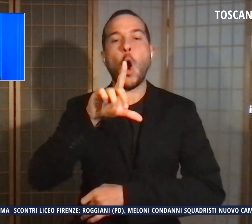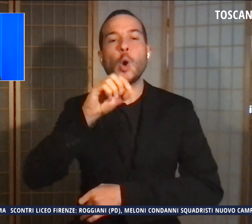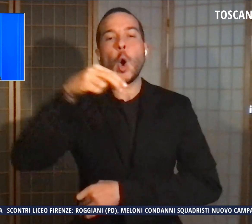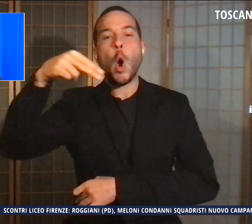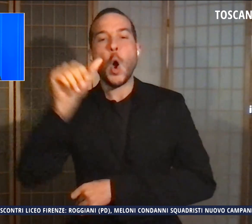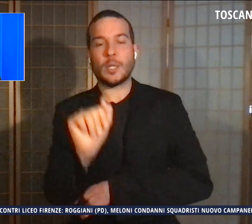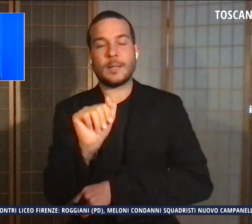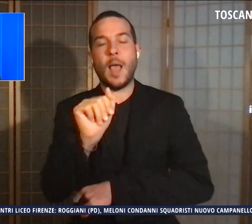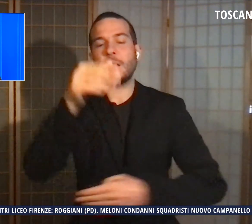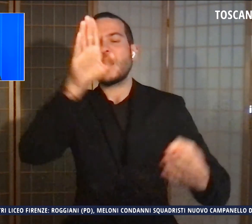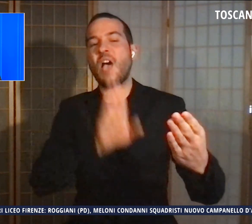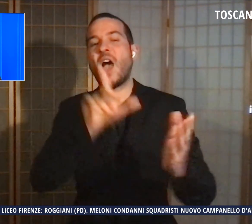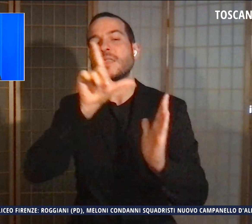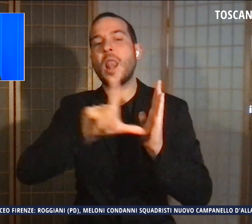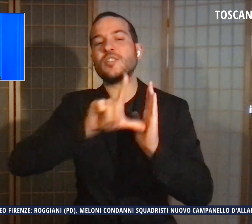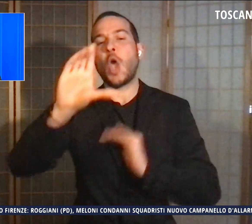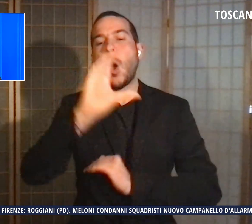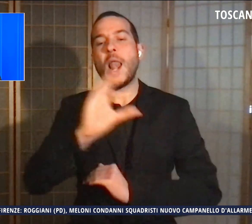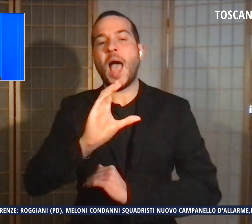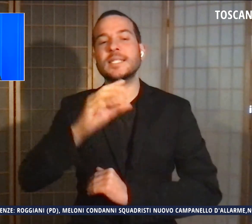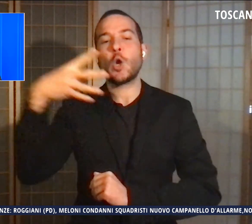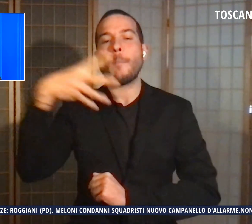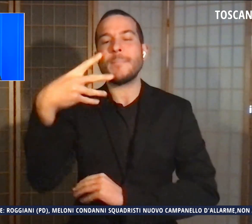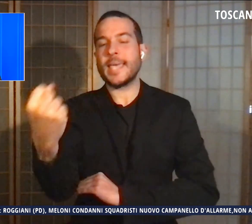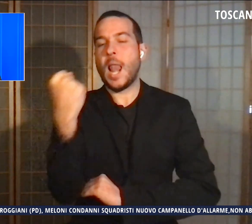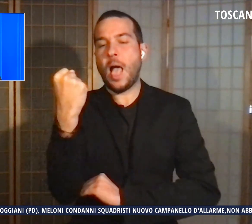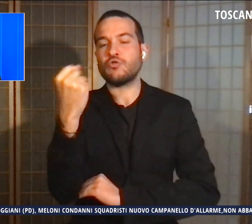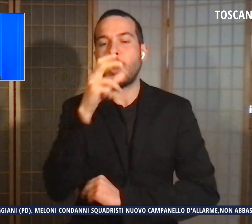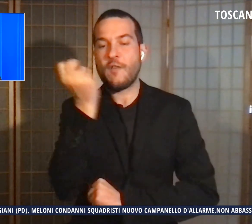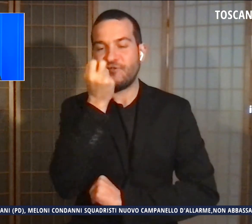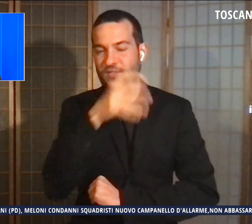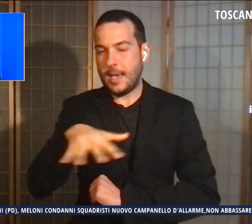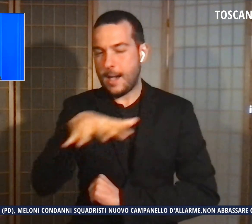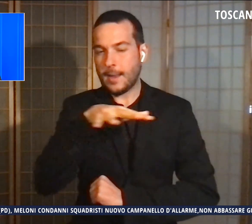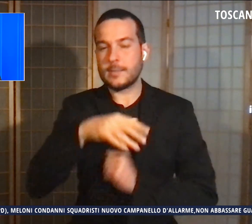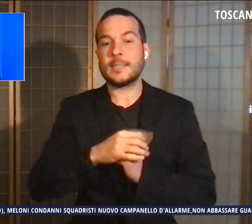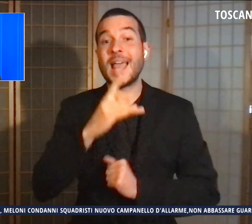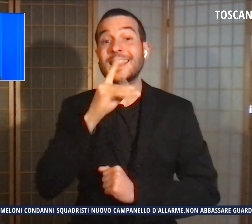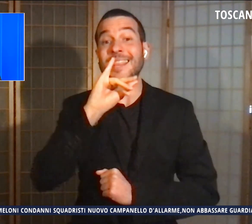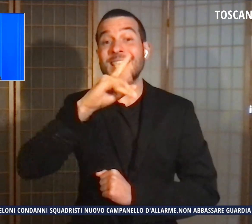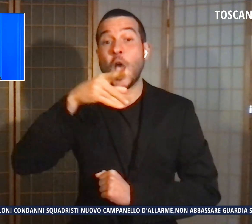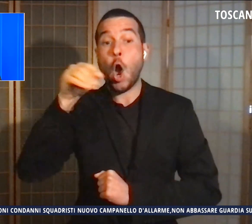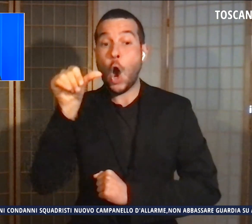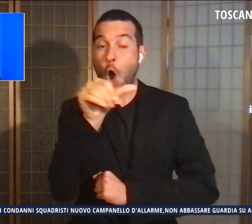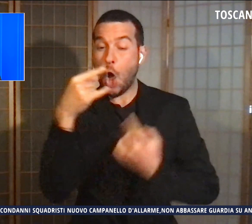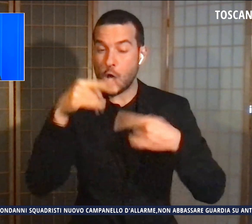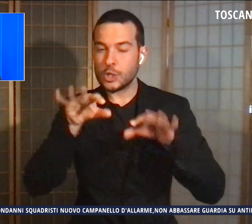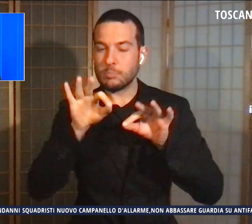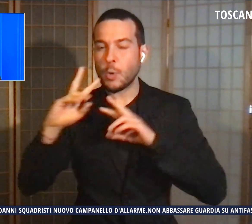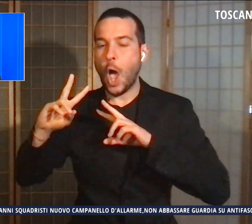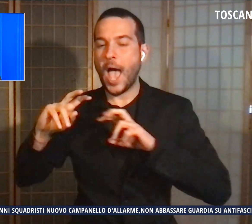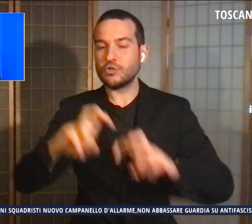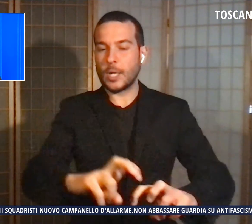al liceo classico Michelangelo di Firenze. La Digos sta effettuando gli accertamenti.